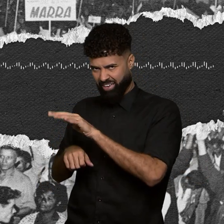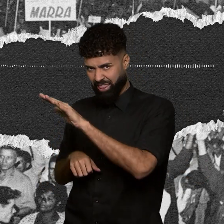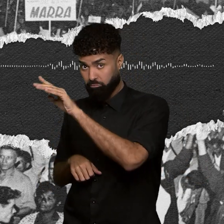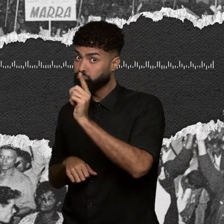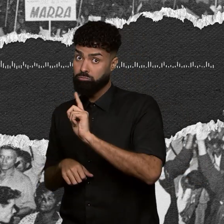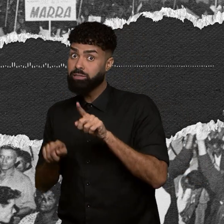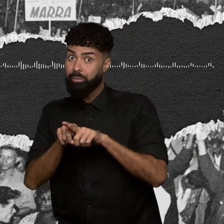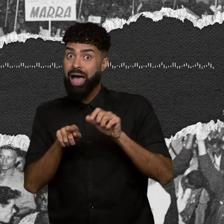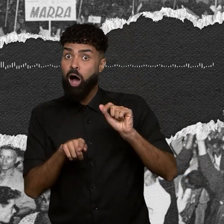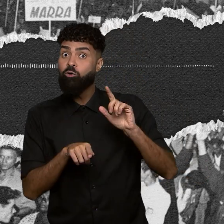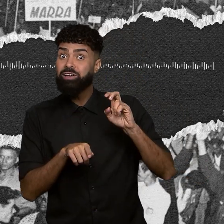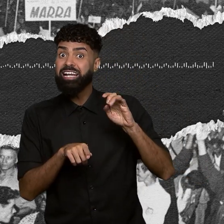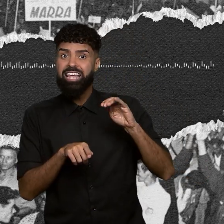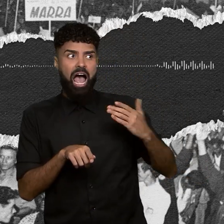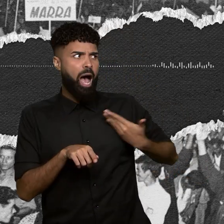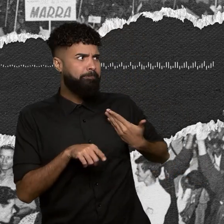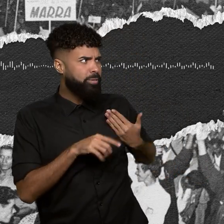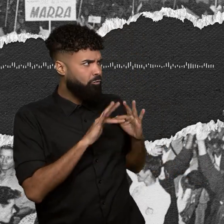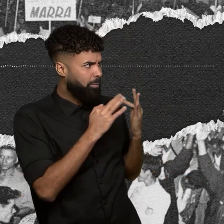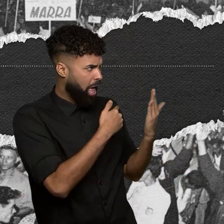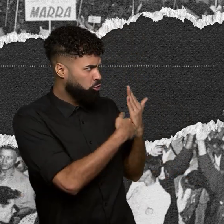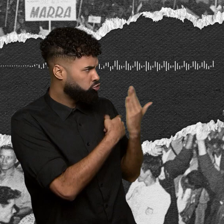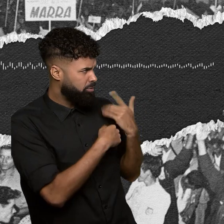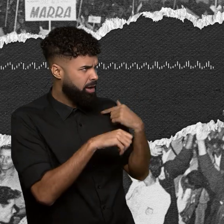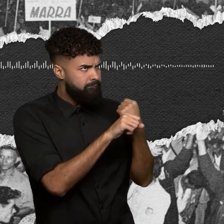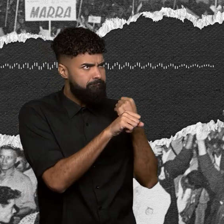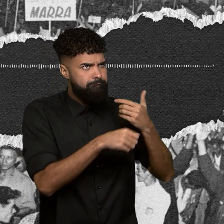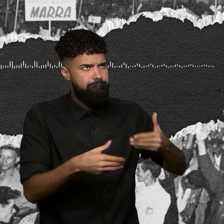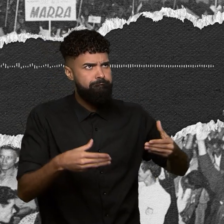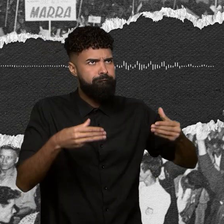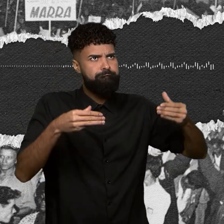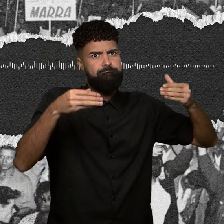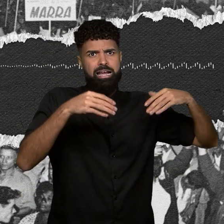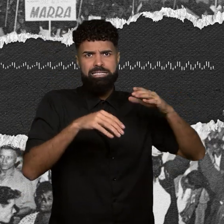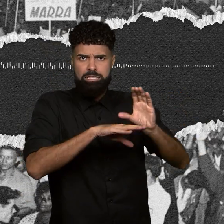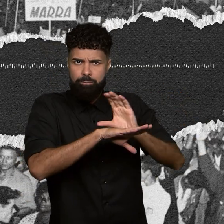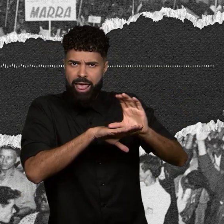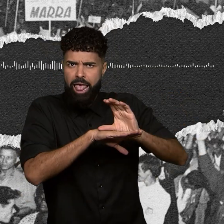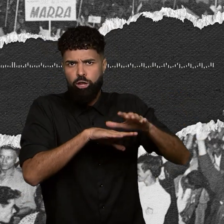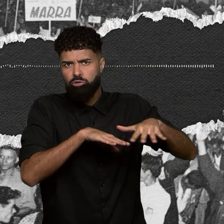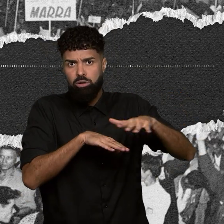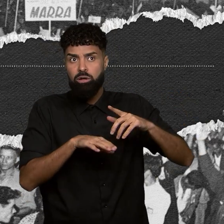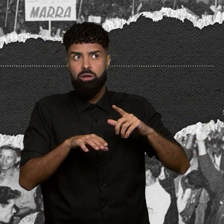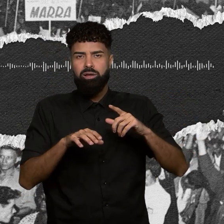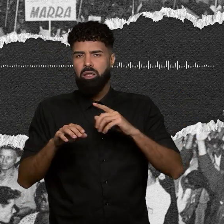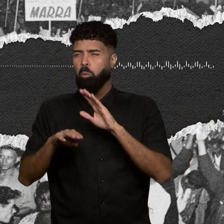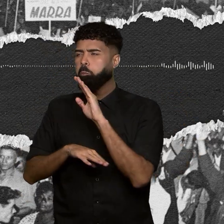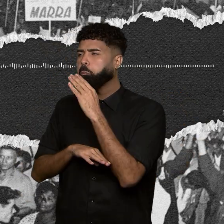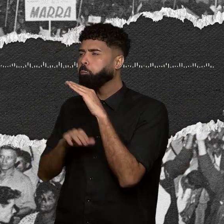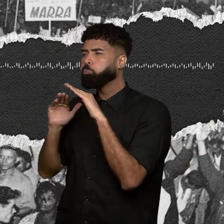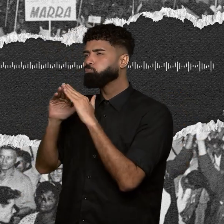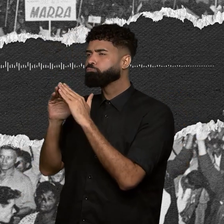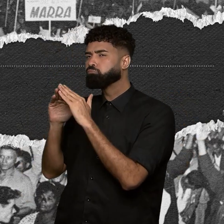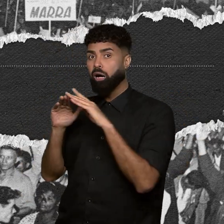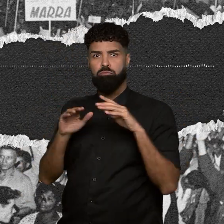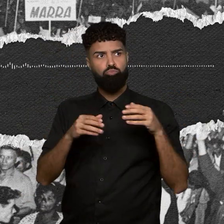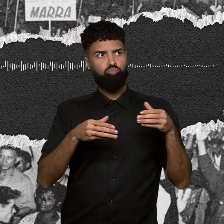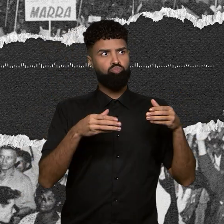mutirão entre amigos, está na mesma categoria. Mas mesmo sendo estruturas muito diferentes, elas acontecem, no geral, de forma